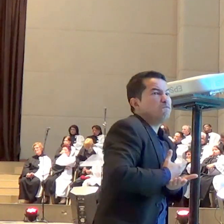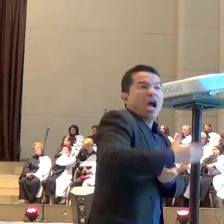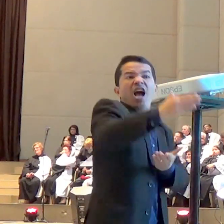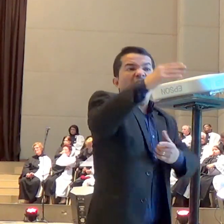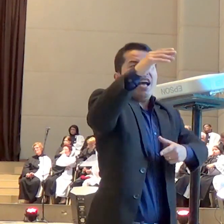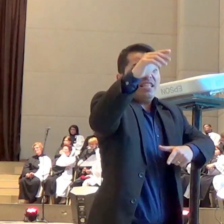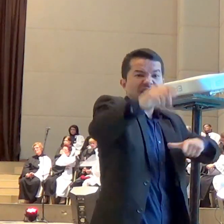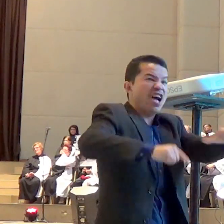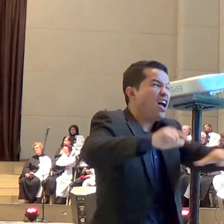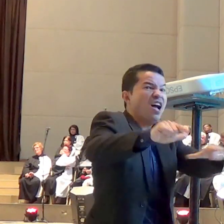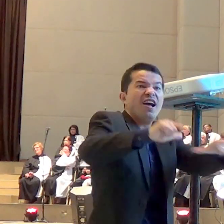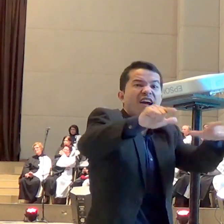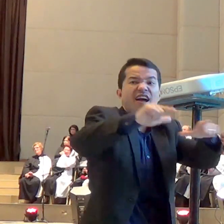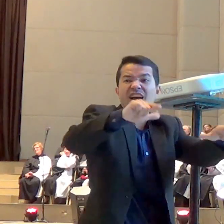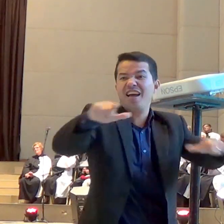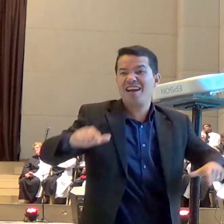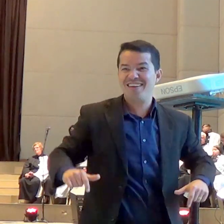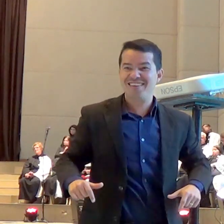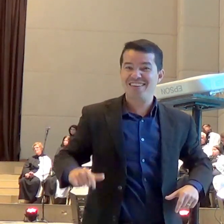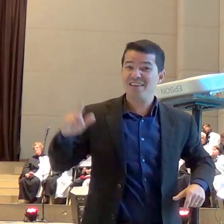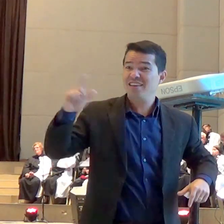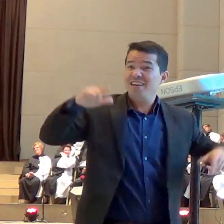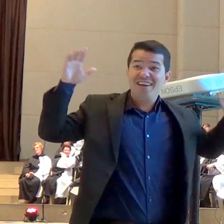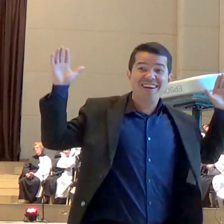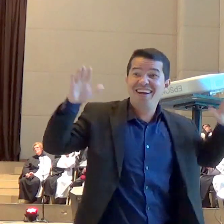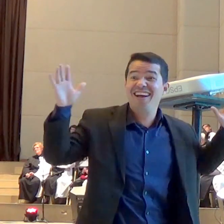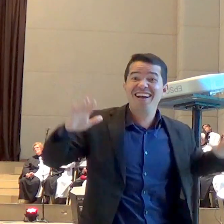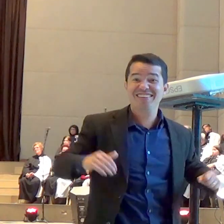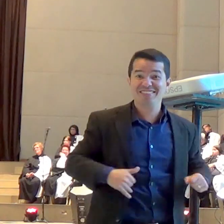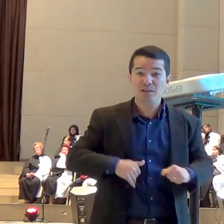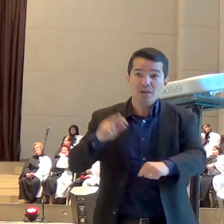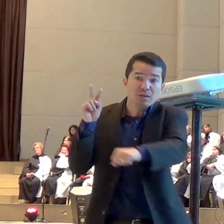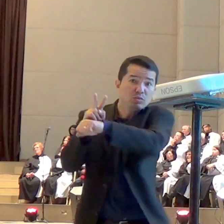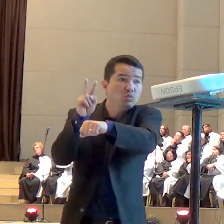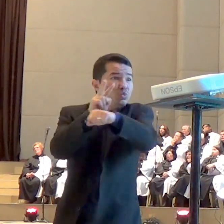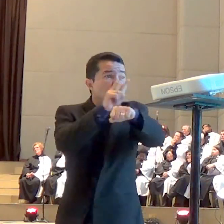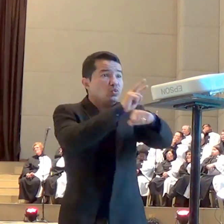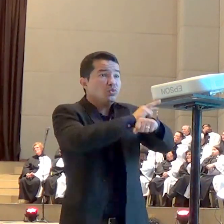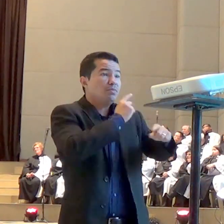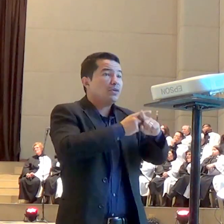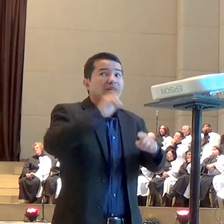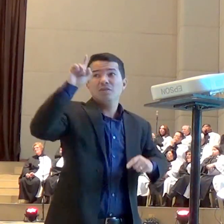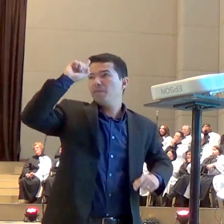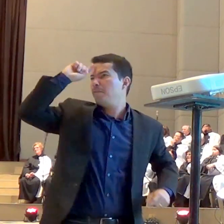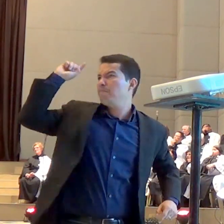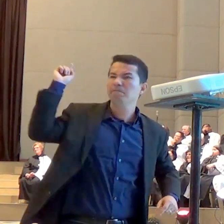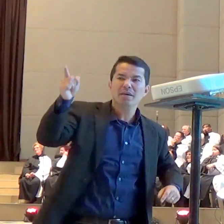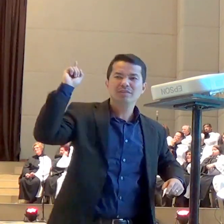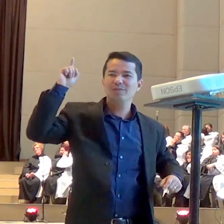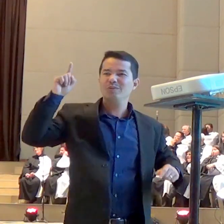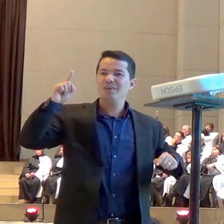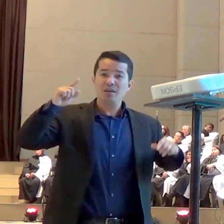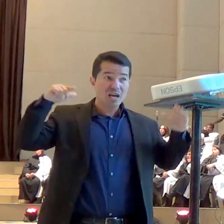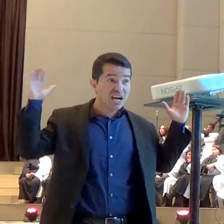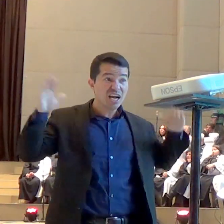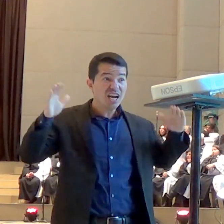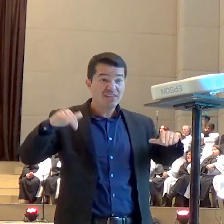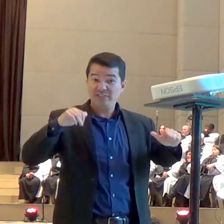meus olhos mas que está acontecendo eu quero dizer para você que tem coisas que você